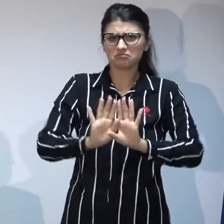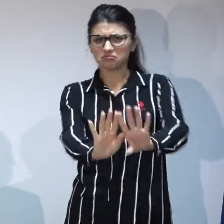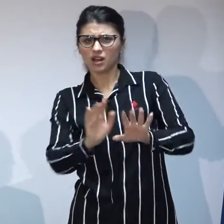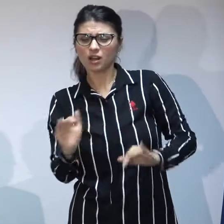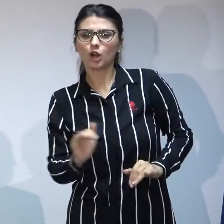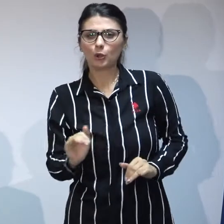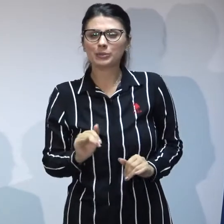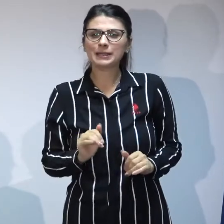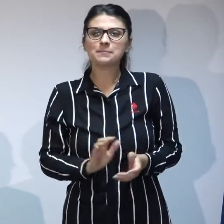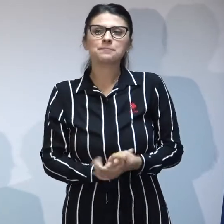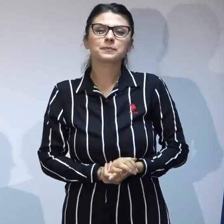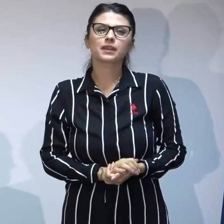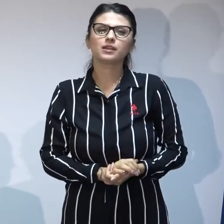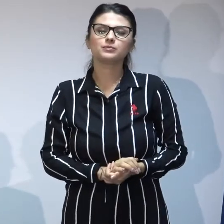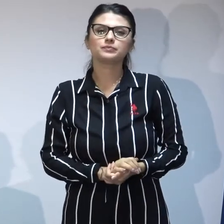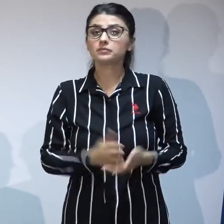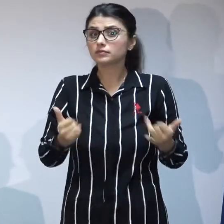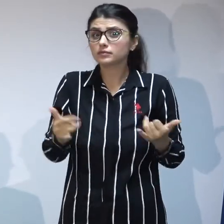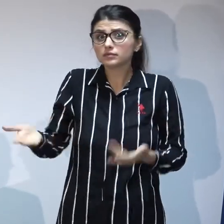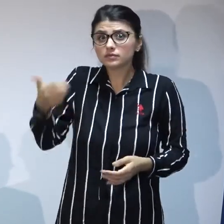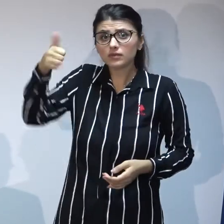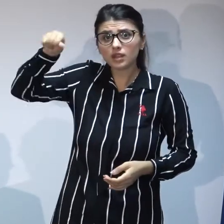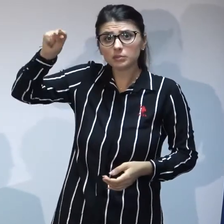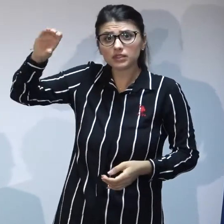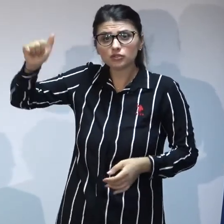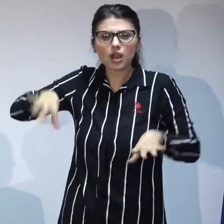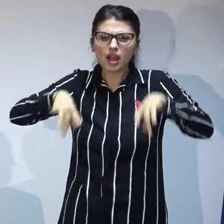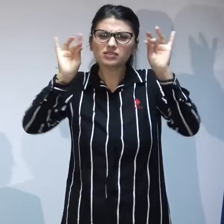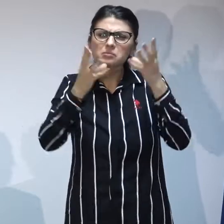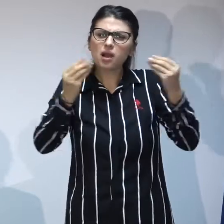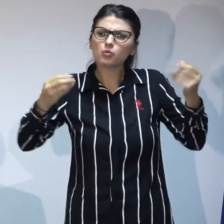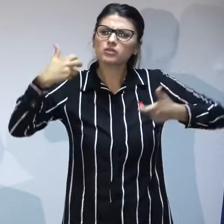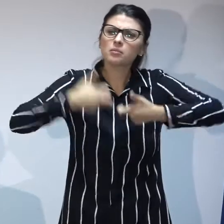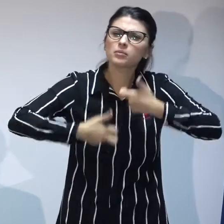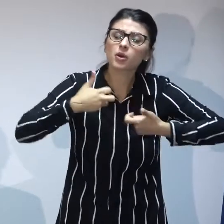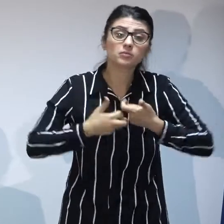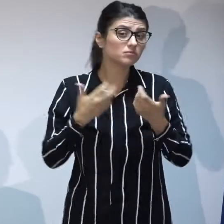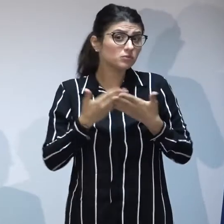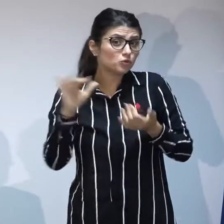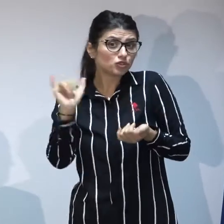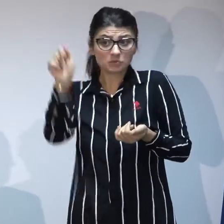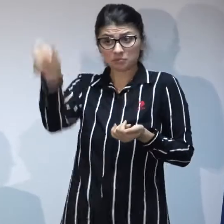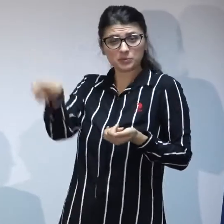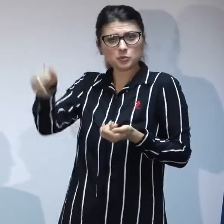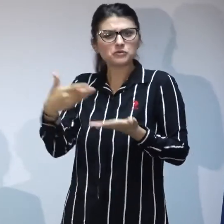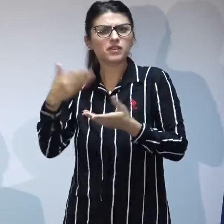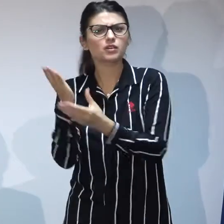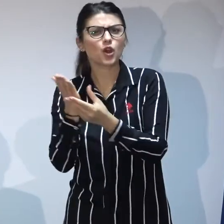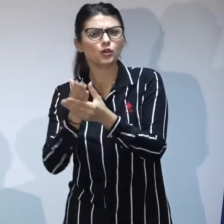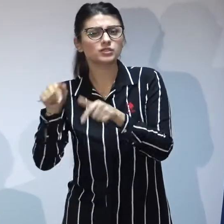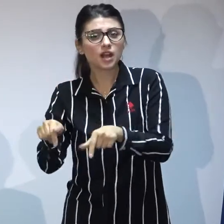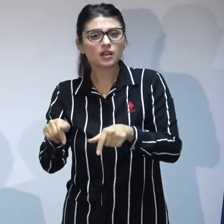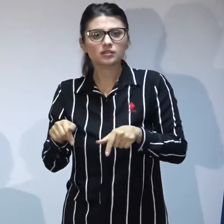În acest caz, autoritatea a descoperit neregul în cazul mai multor copii pentru care managerii de caz au dispus